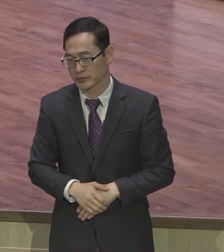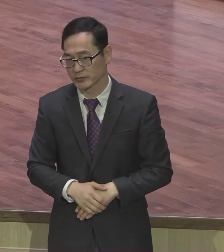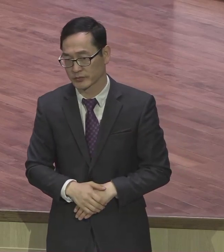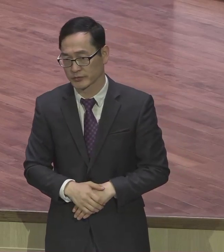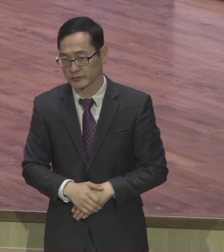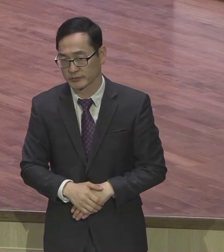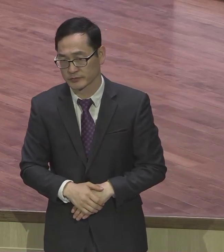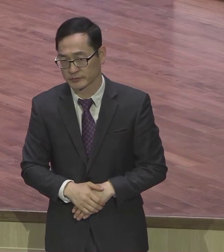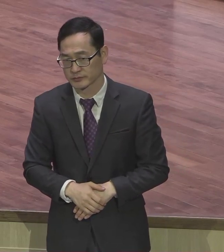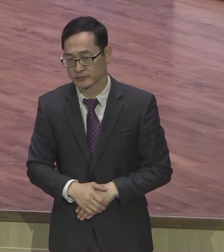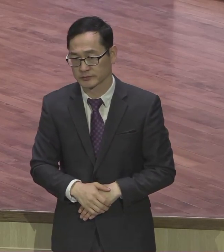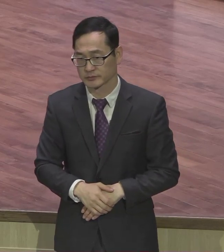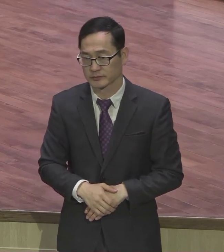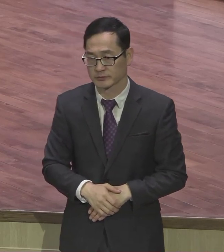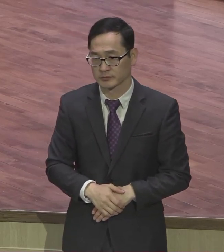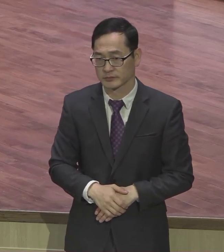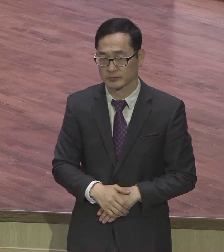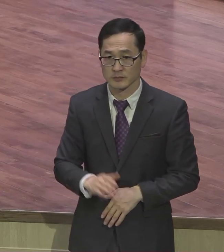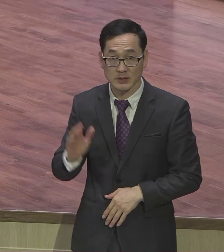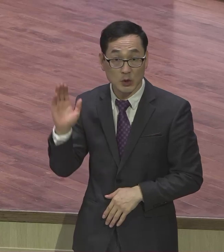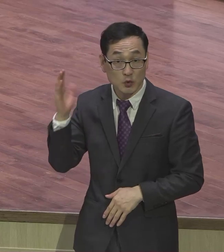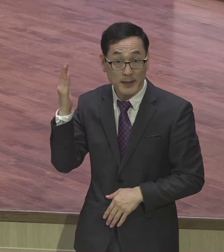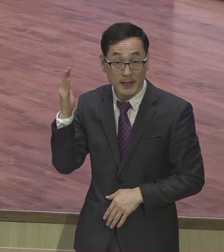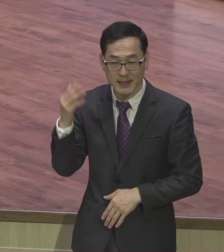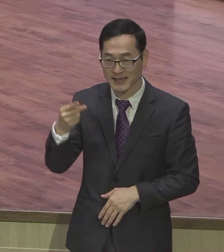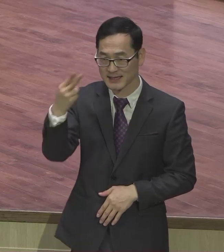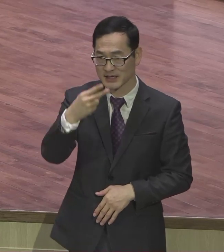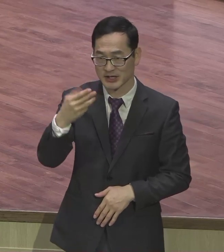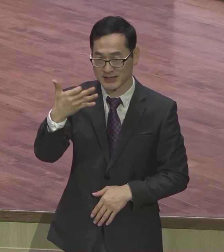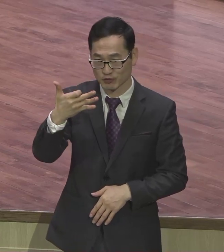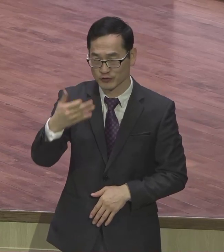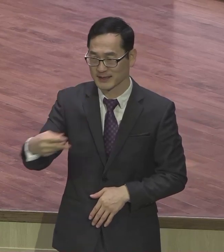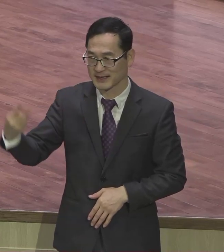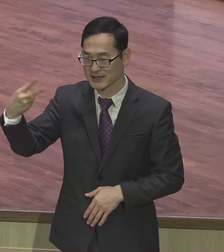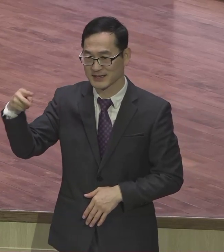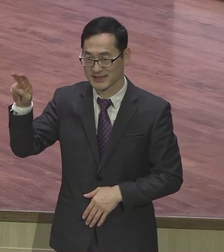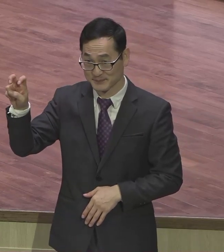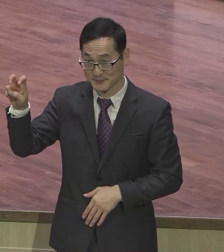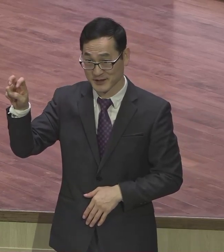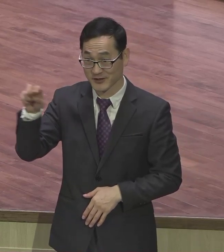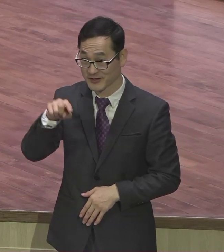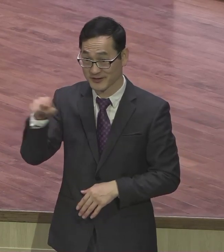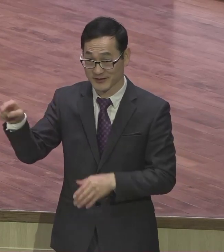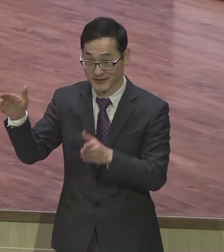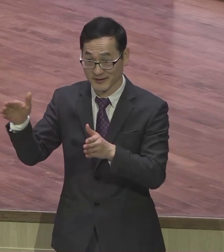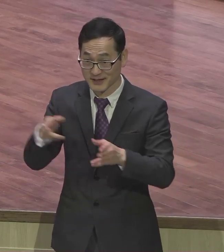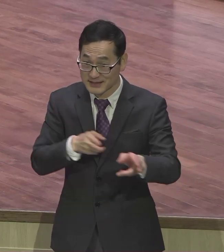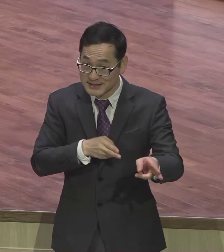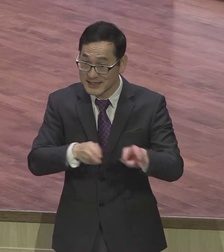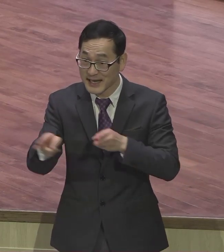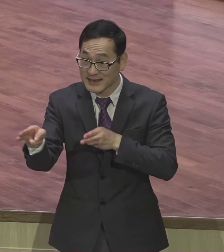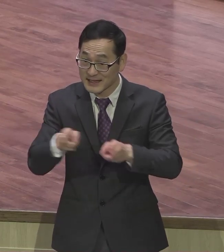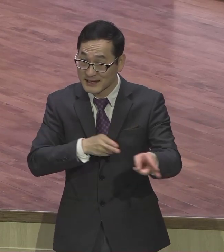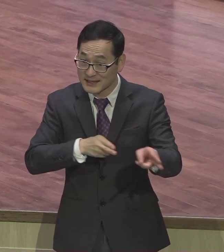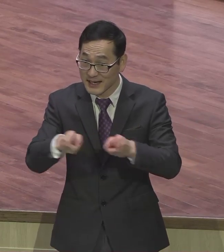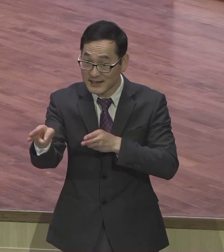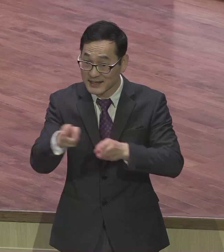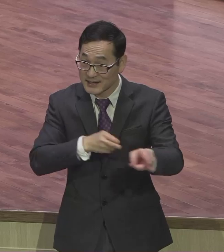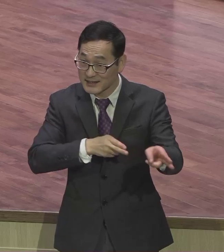요즘 막 동계 2019년 2020년 뭐 지금 동계 스케이팅 그 하는데 그 보면요 금메달을 딴